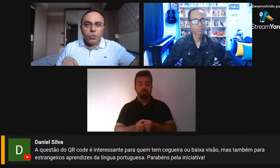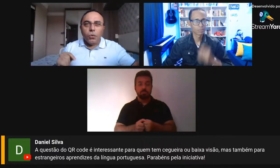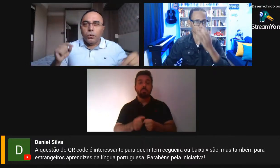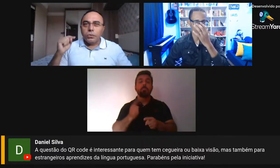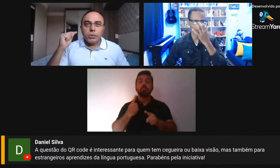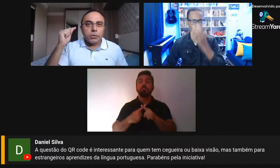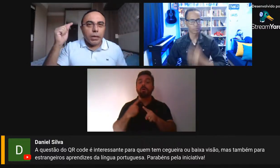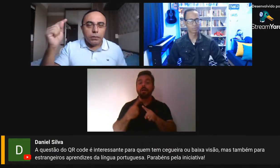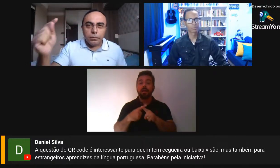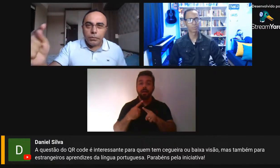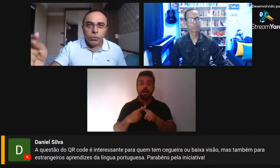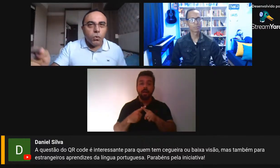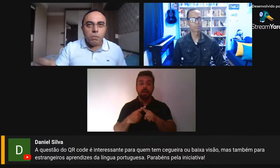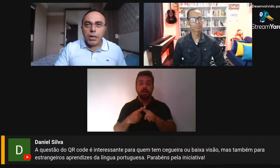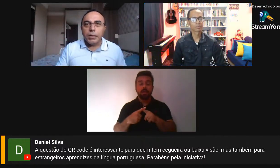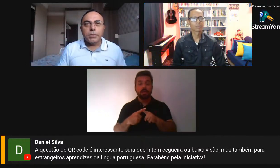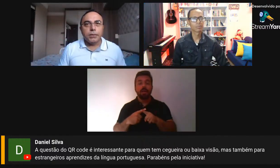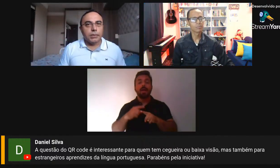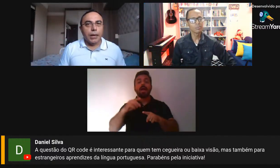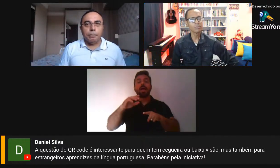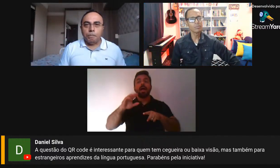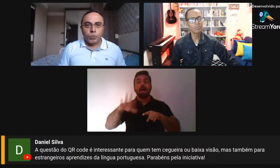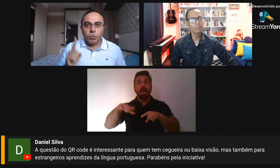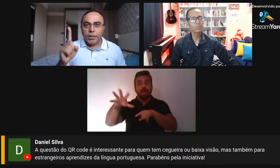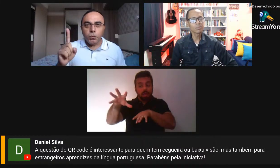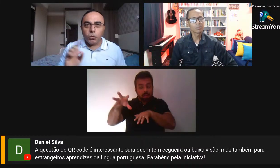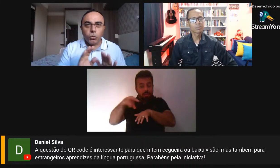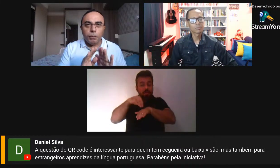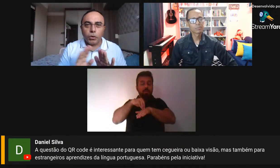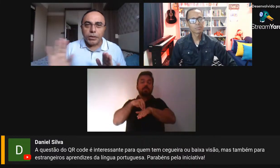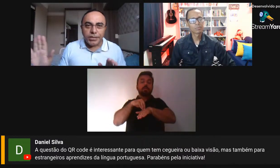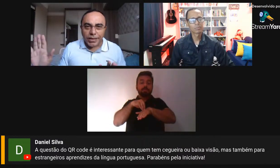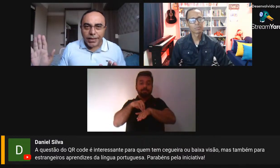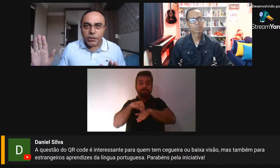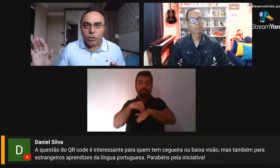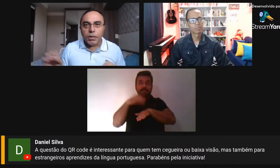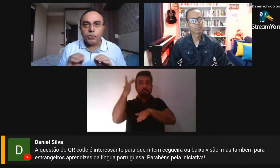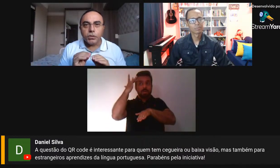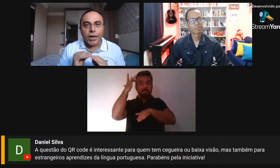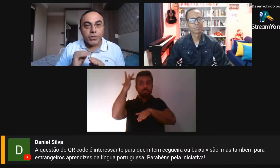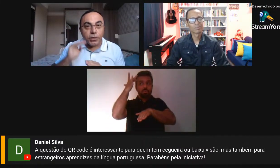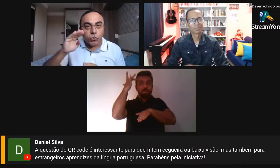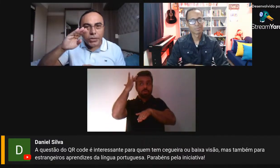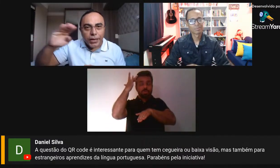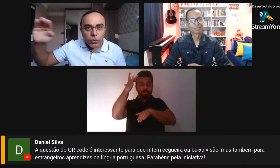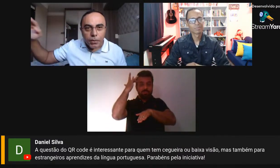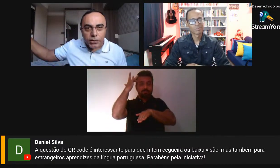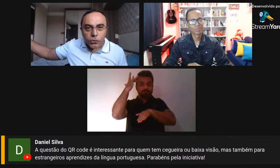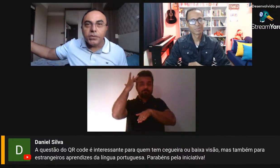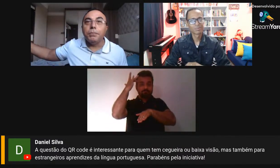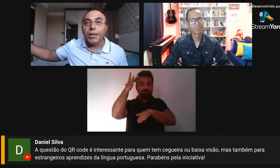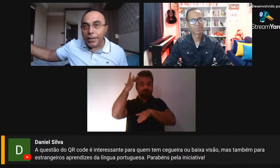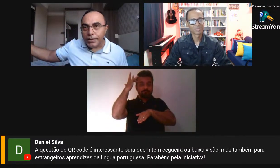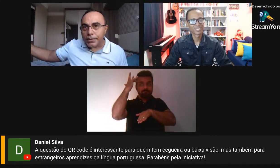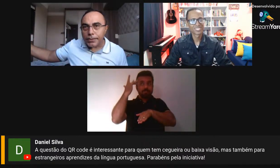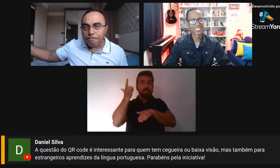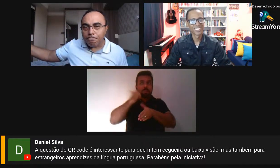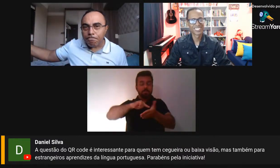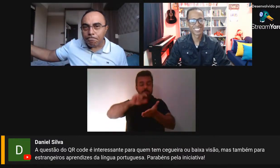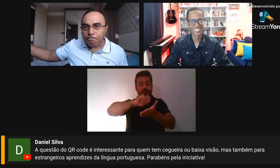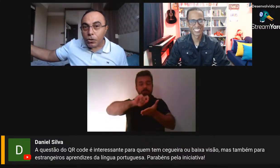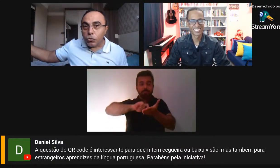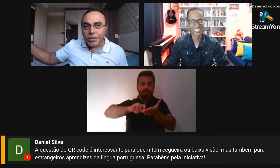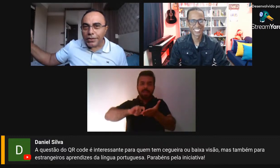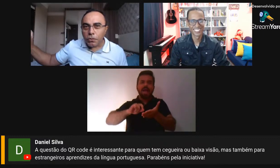Isso está num conto, isso está num romance, tá? O mesmo autor pode lançar dez romances, você acha que dos dez romances vão ser brilhantes?